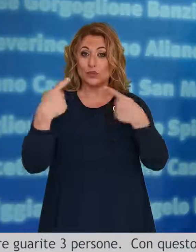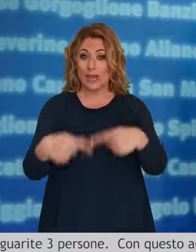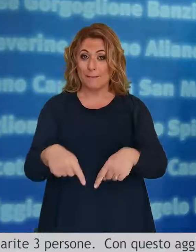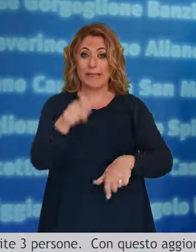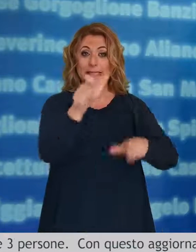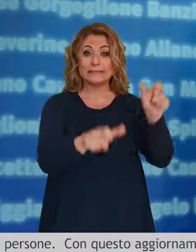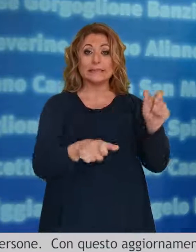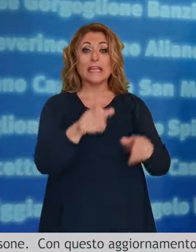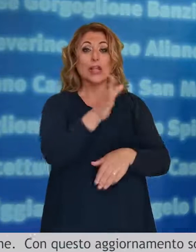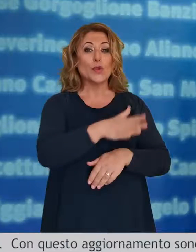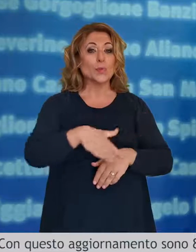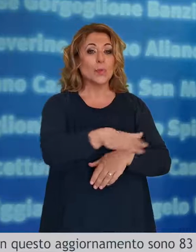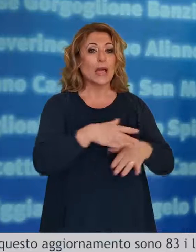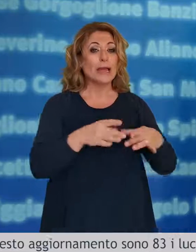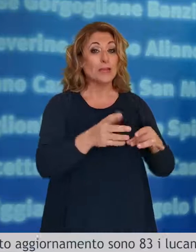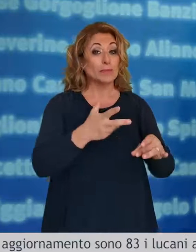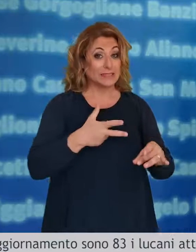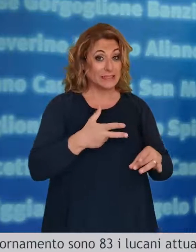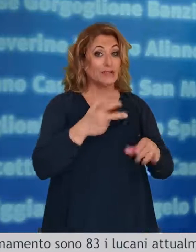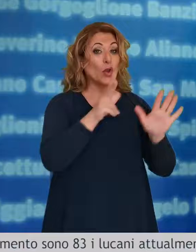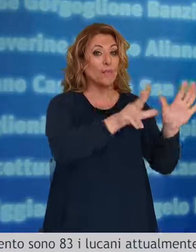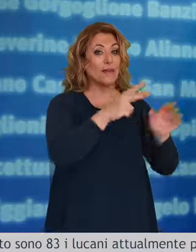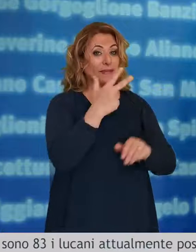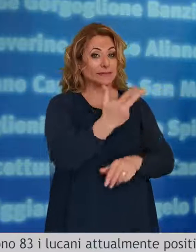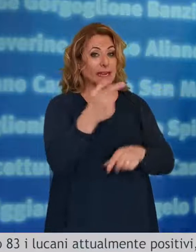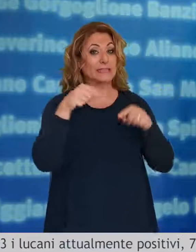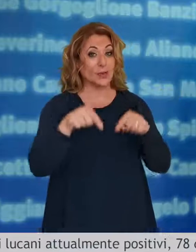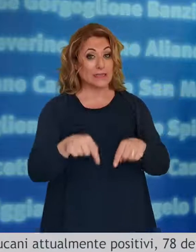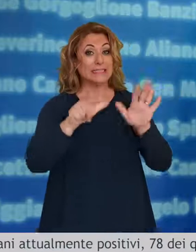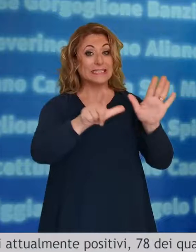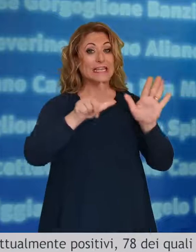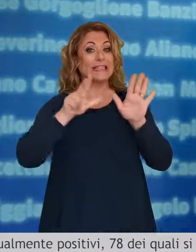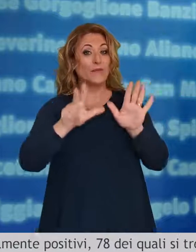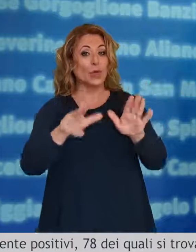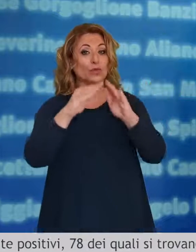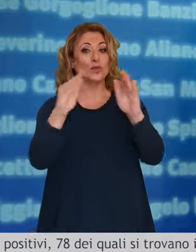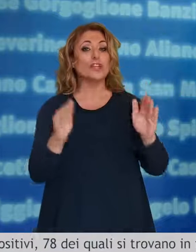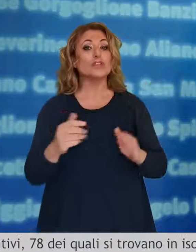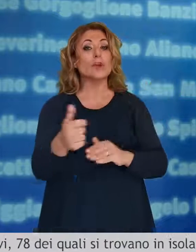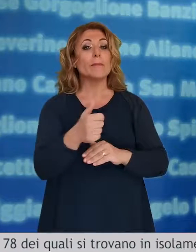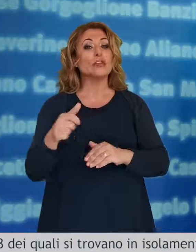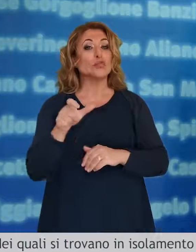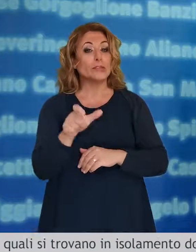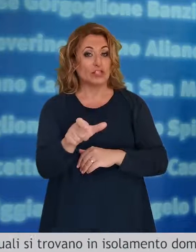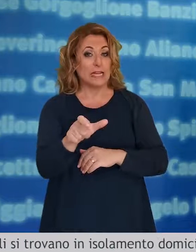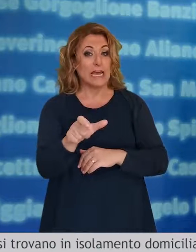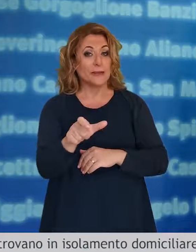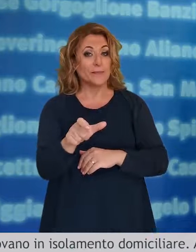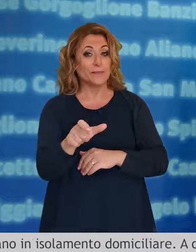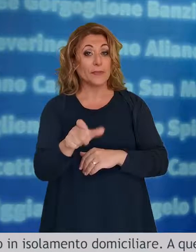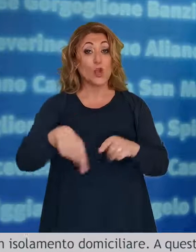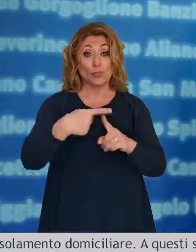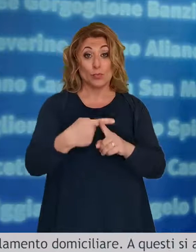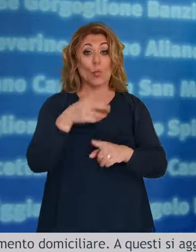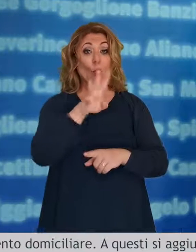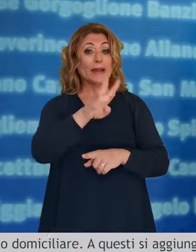aggiornamento sono 83 i lucani attualmente positivi, 78 dei quali si trovano in isolamento domiciliare. A